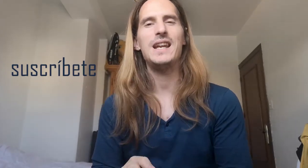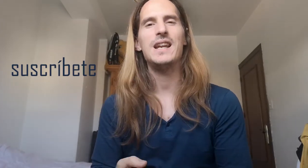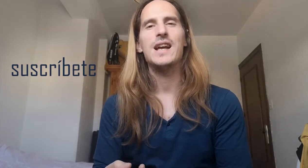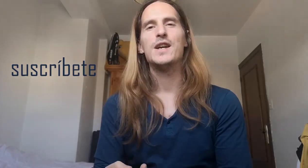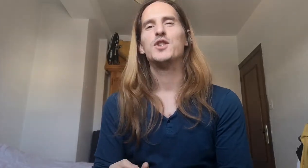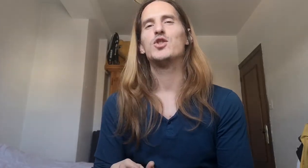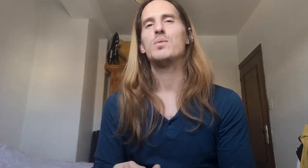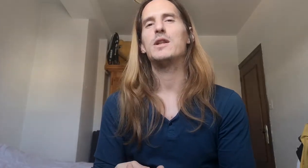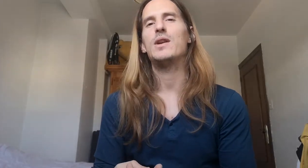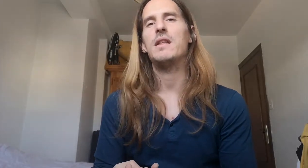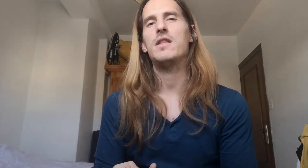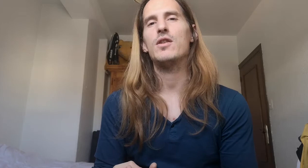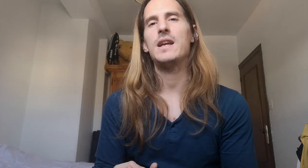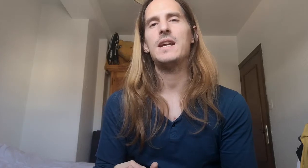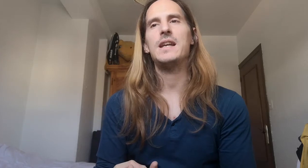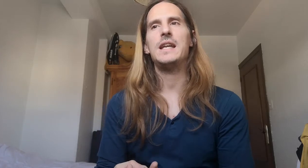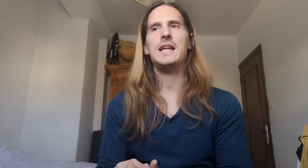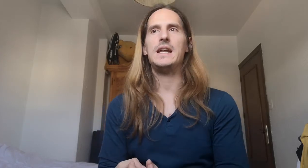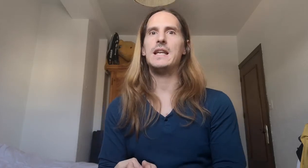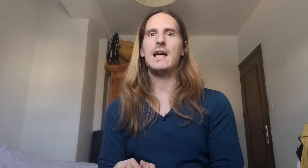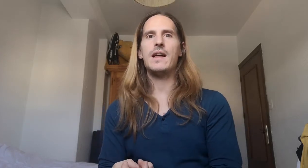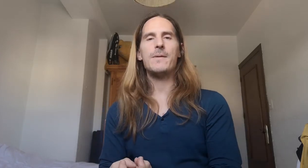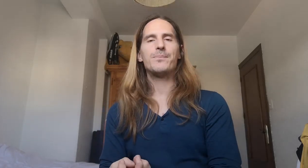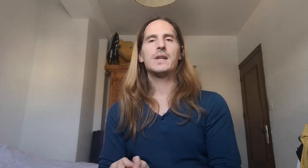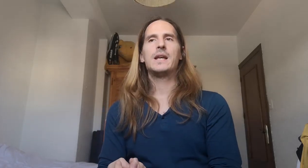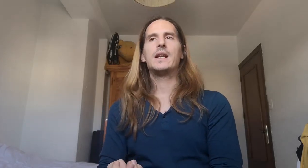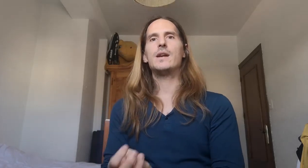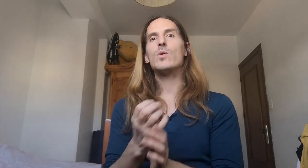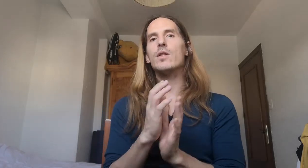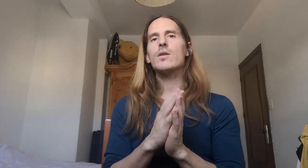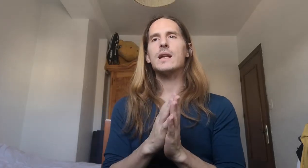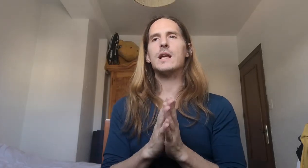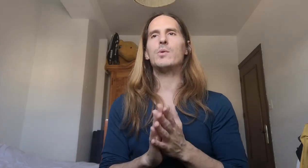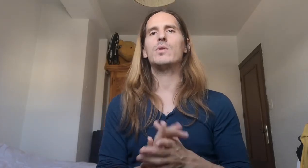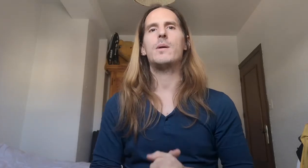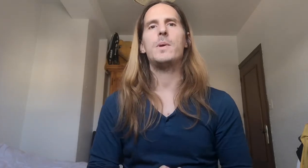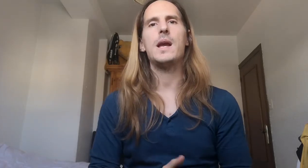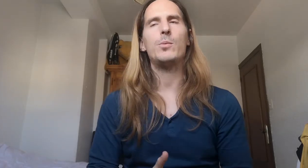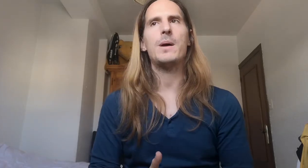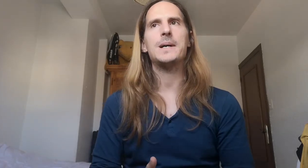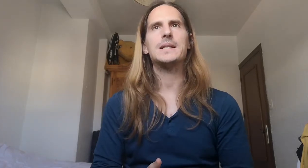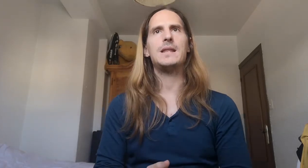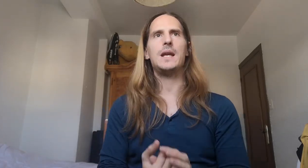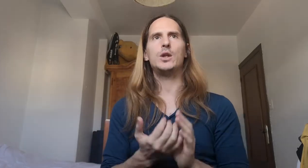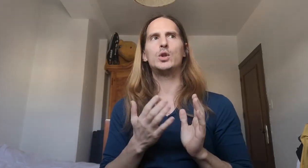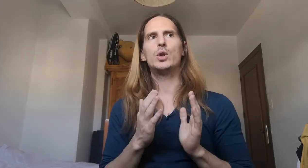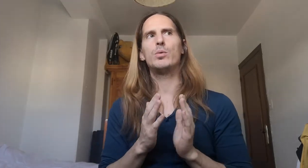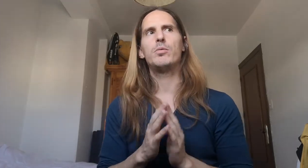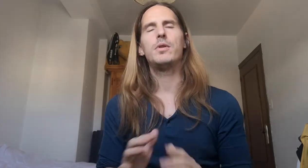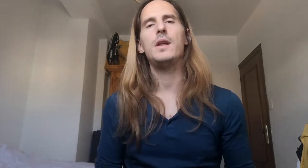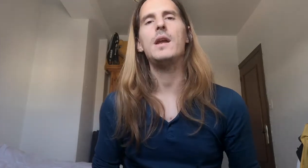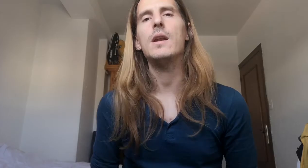subiendo lecciones y nada. Recuerdo que estamos todavía en una base de introducir